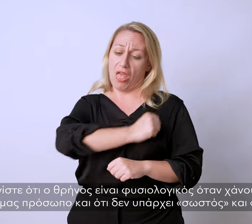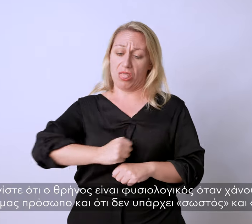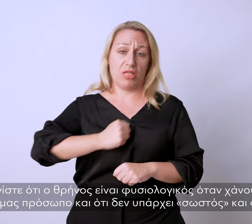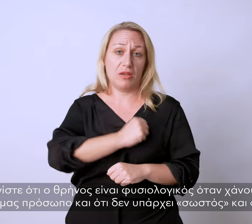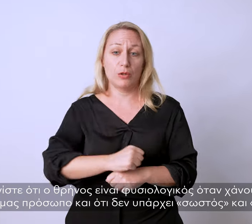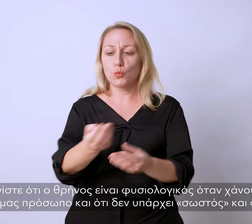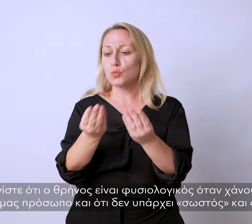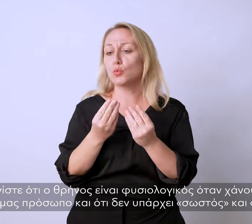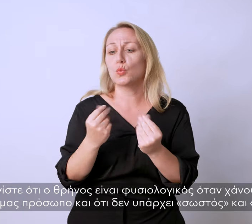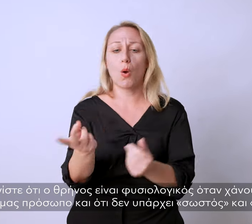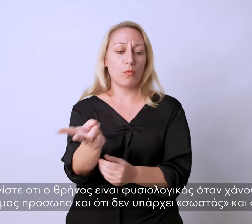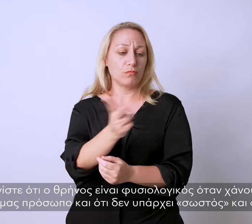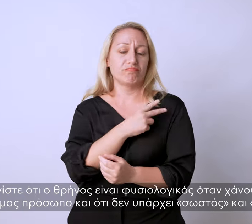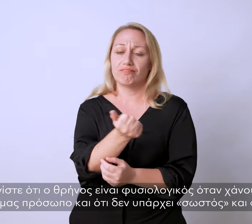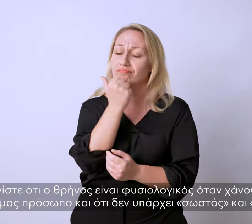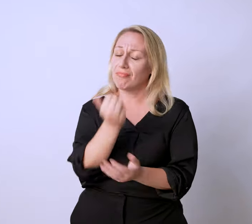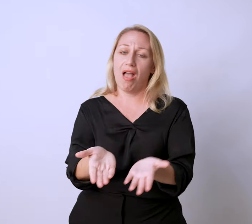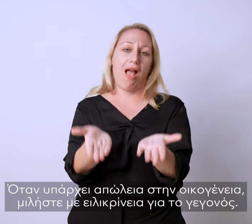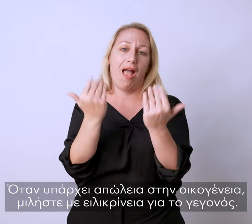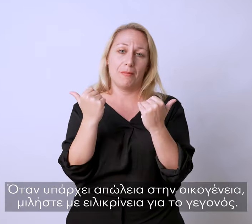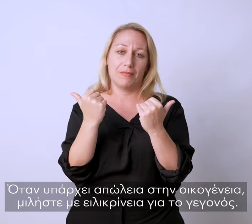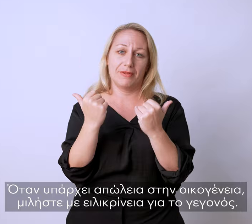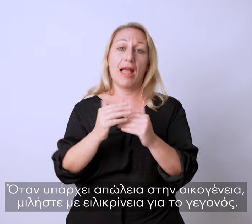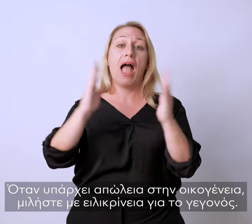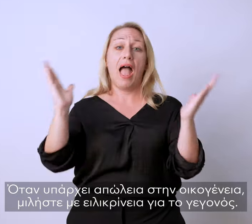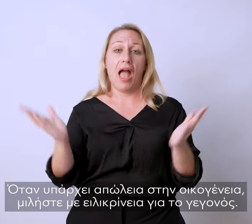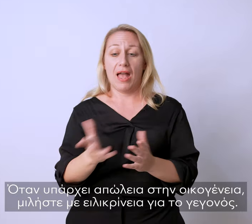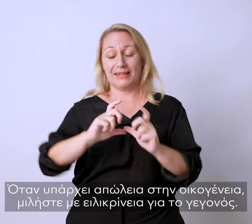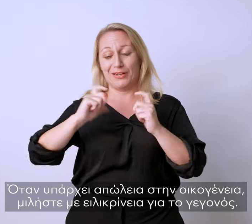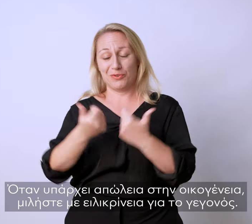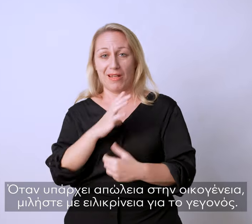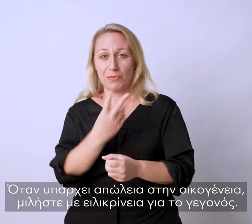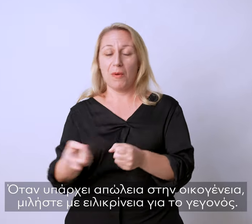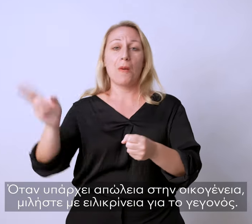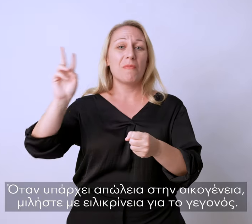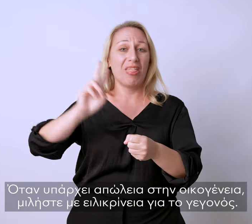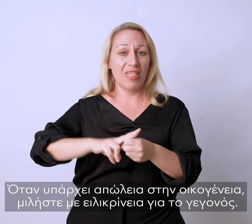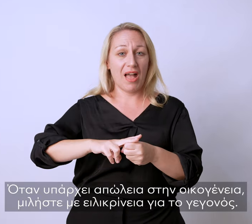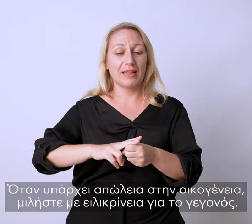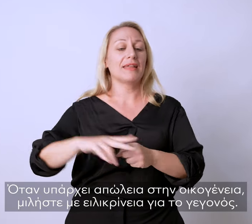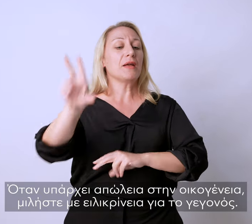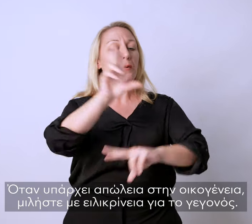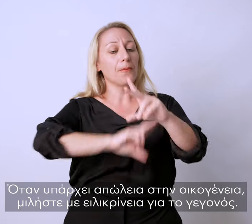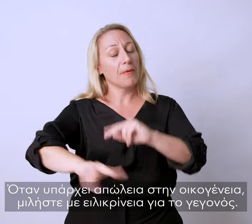υπάρχει σωστός και λάθος τρόπος. Όταν υπάρχει απώλεια στην οικογένεια, μιλήστε με ειλικρίνεια για το γεγονός.